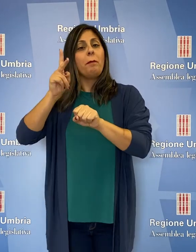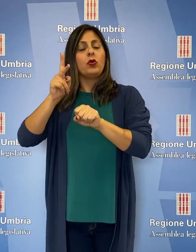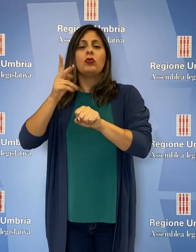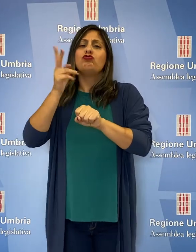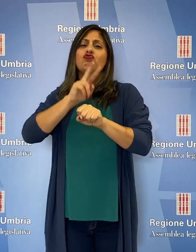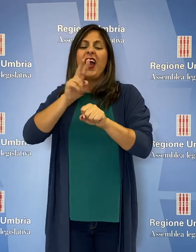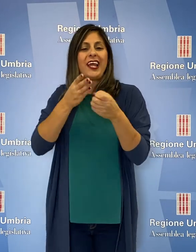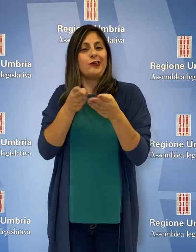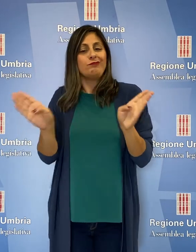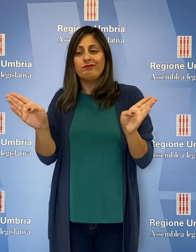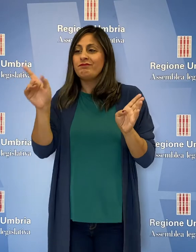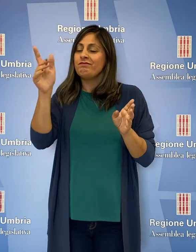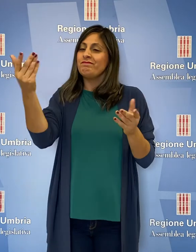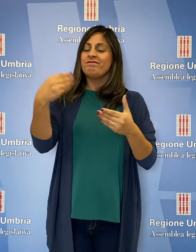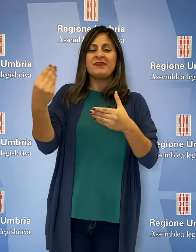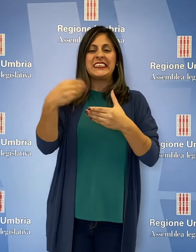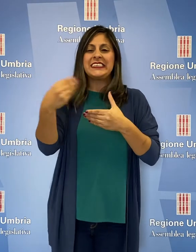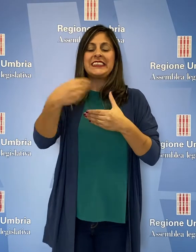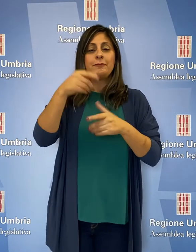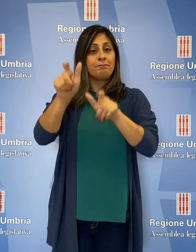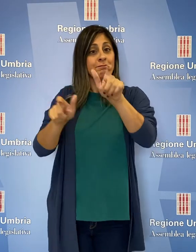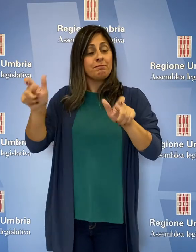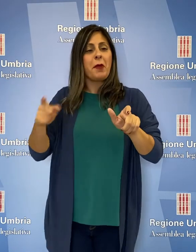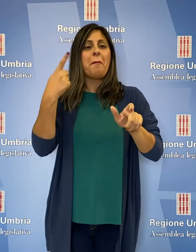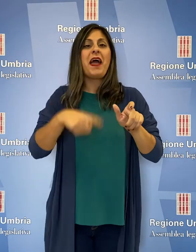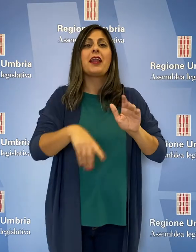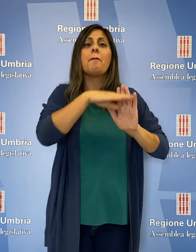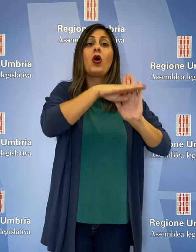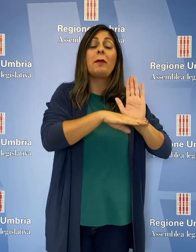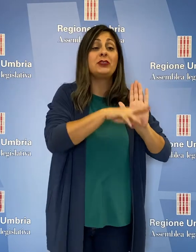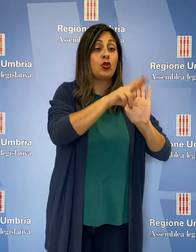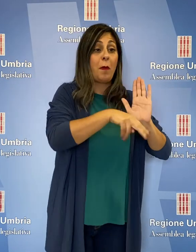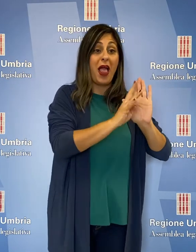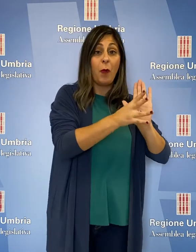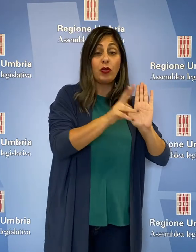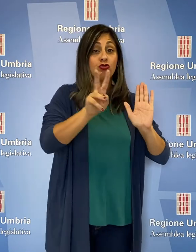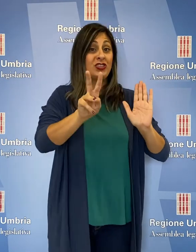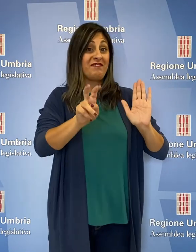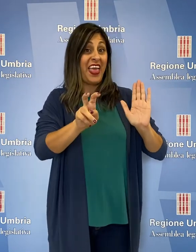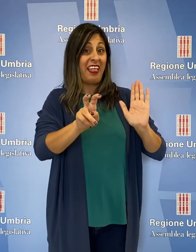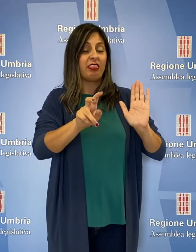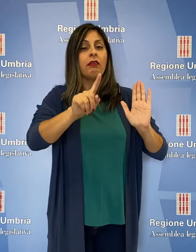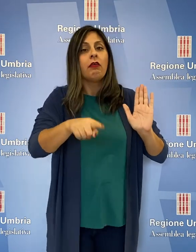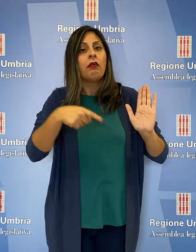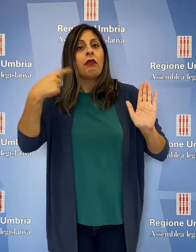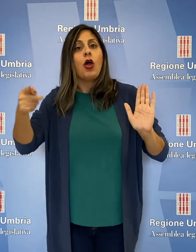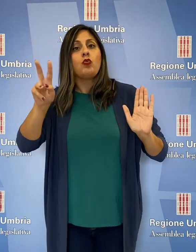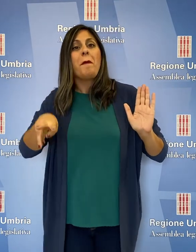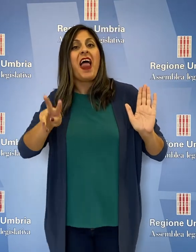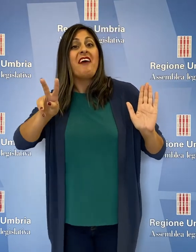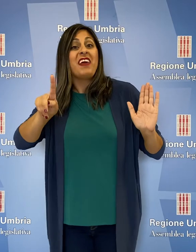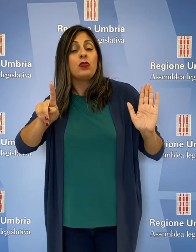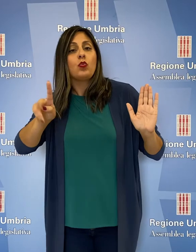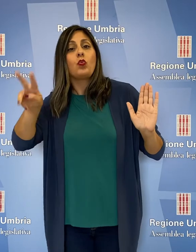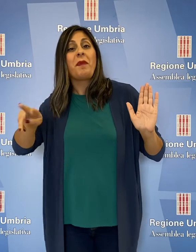partecipazione possibile alla riprogrammazione dei fondi strutturali 2014-2020 e della nuova stagione 2021